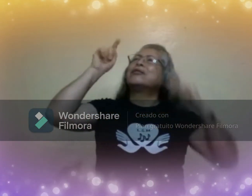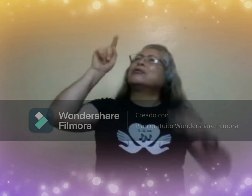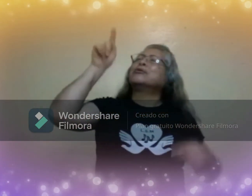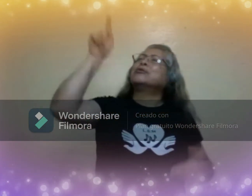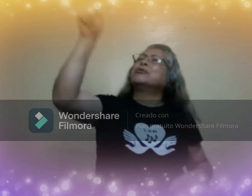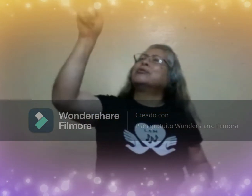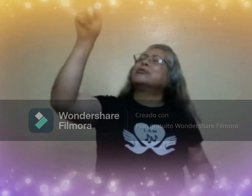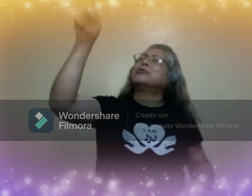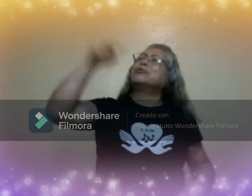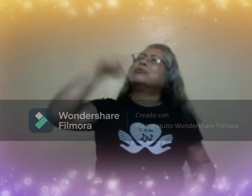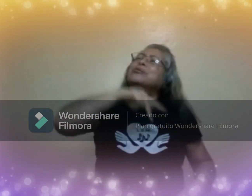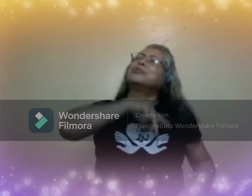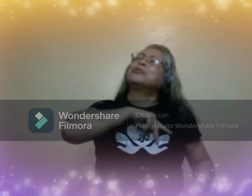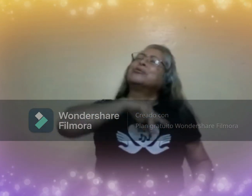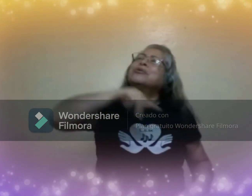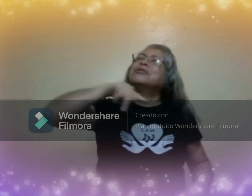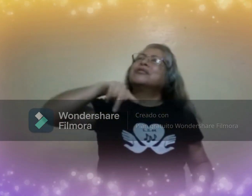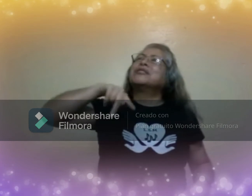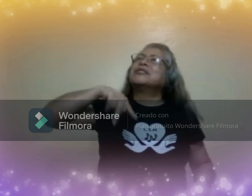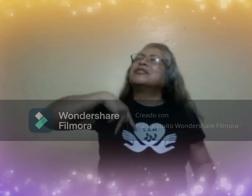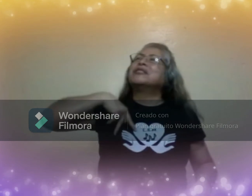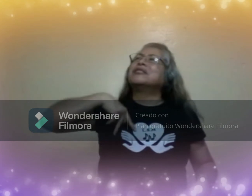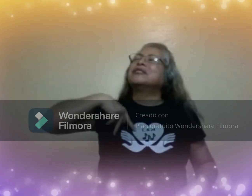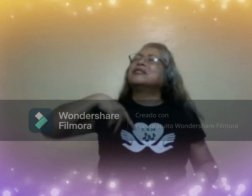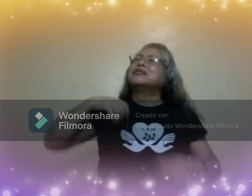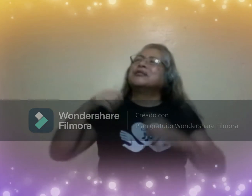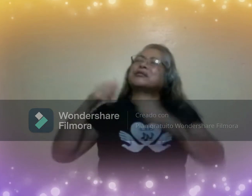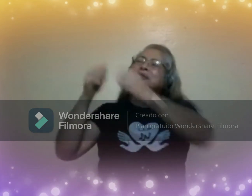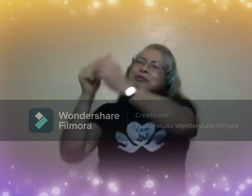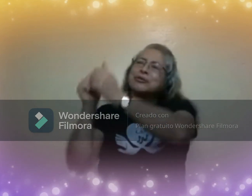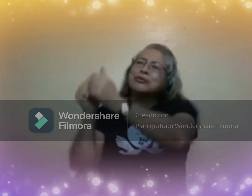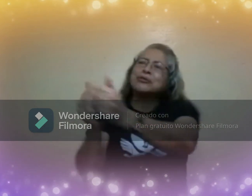Santificado sea tu nombre